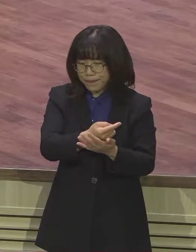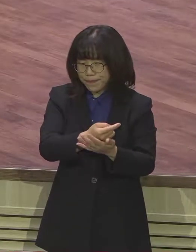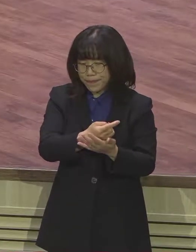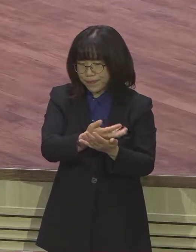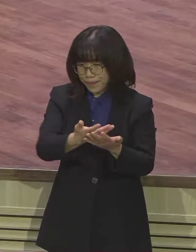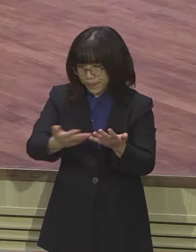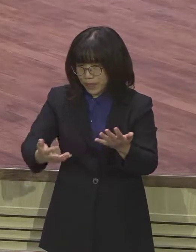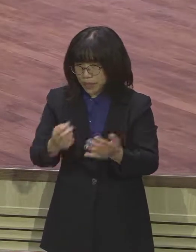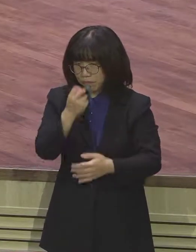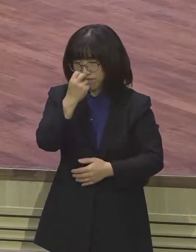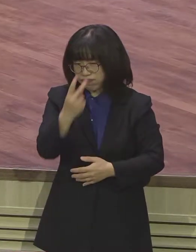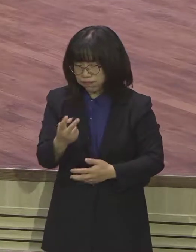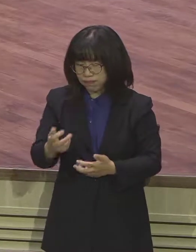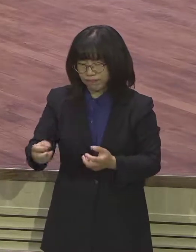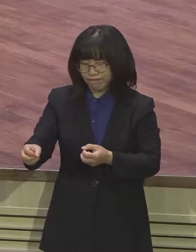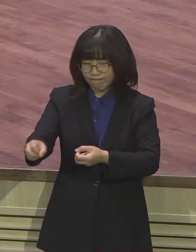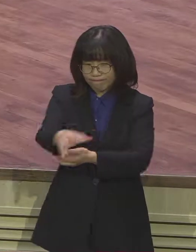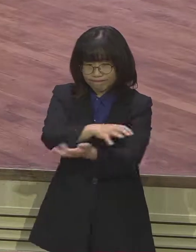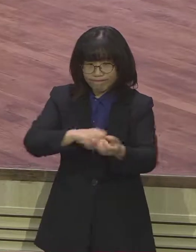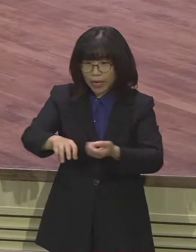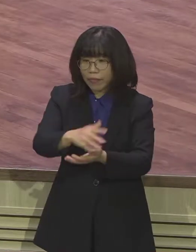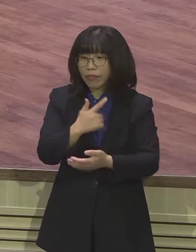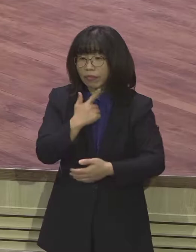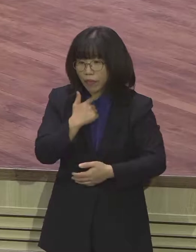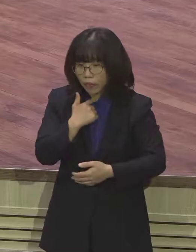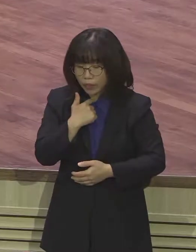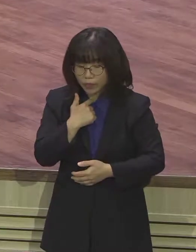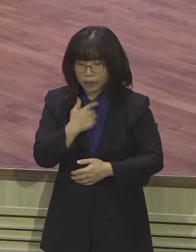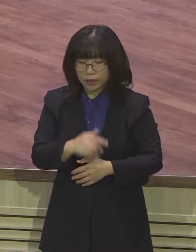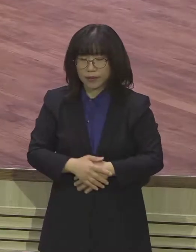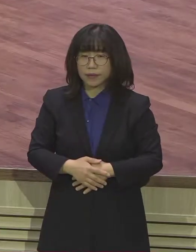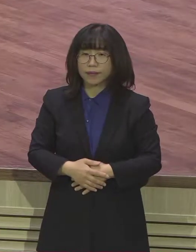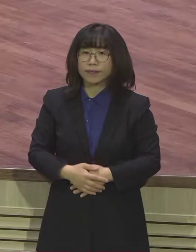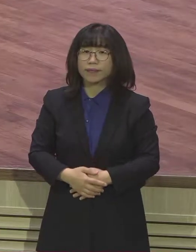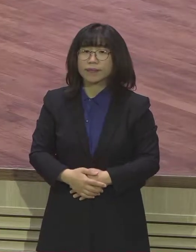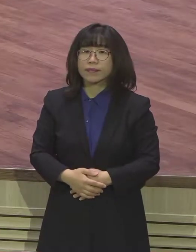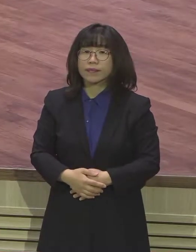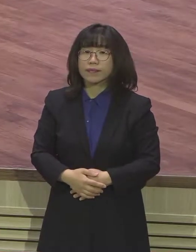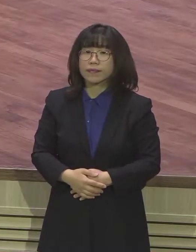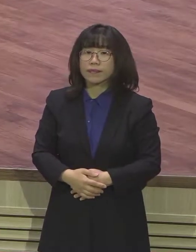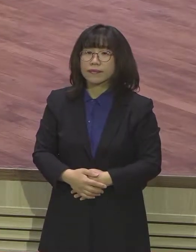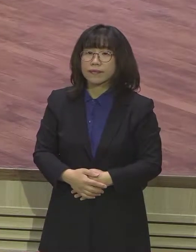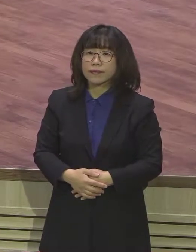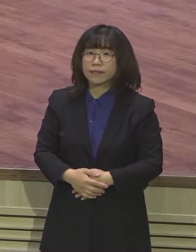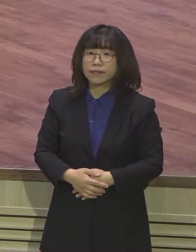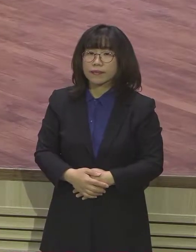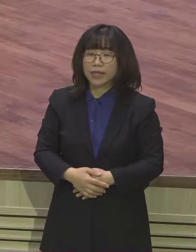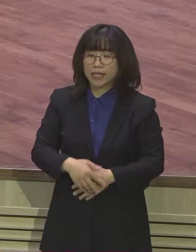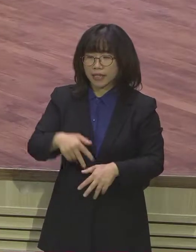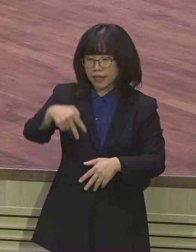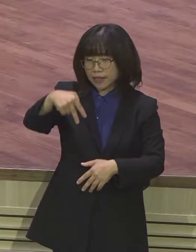저는 제가 봤고 제가 확인했던 현장이 삼풍 백화점이었기 때문에 사실 지금은 아크로비스타 두상복합 세워져가지고